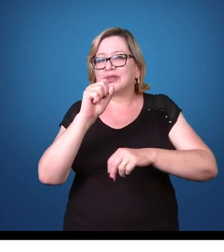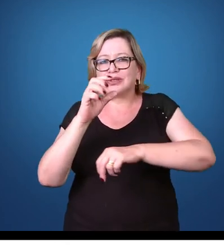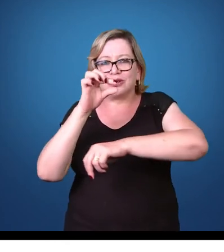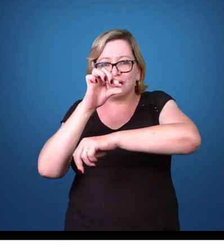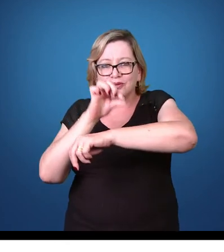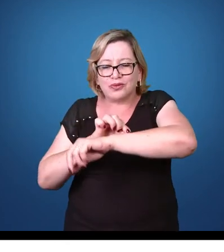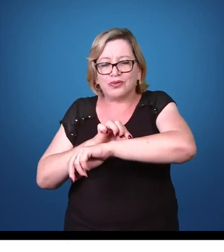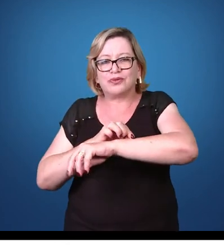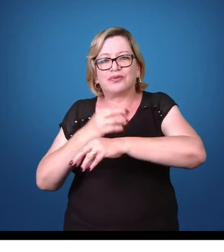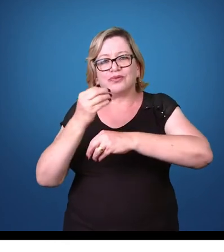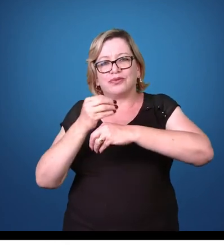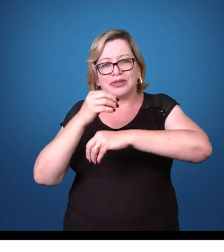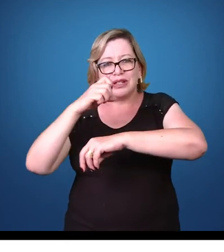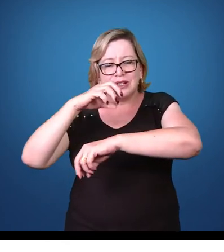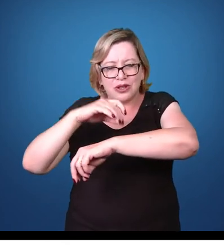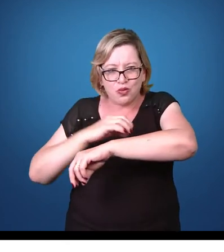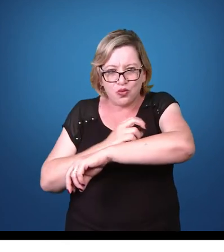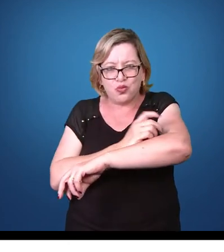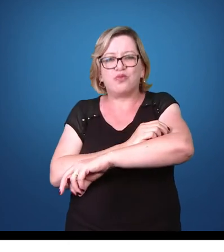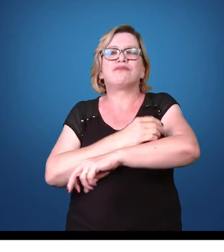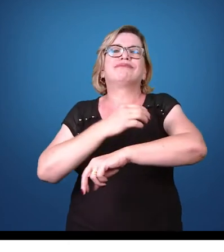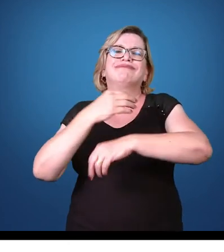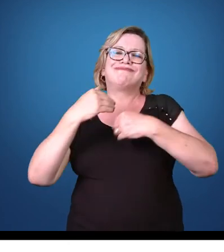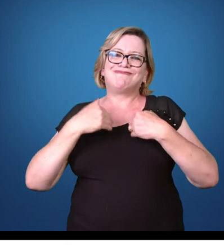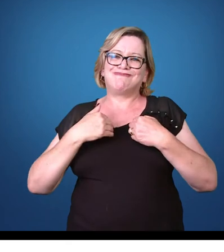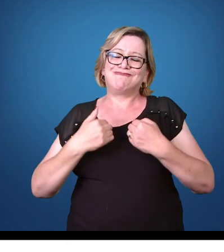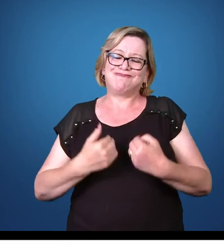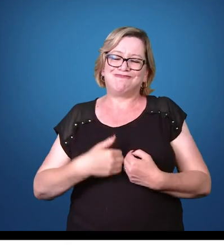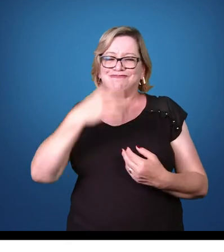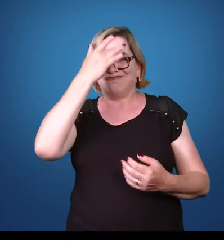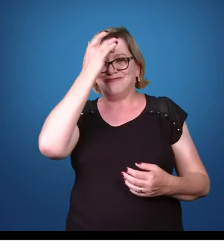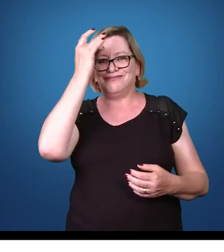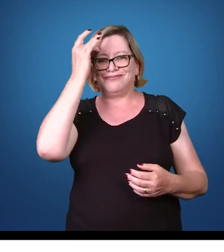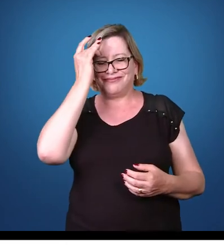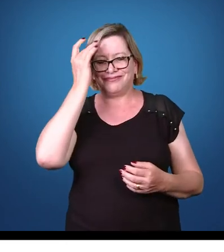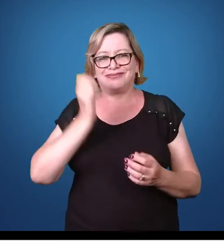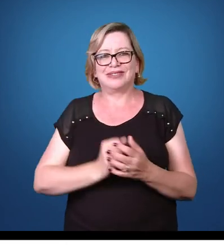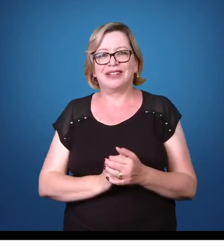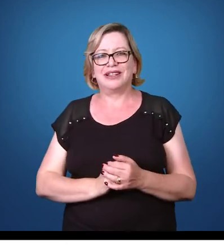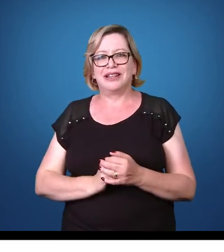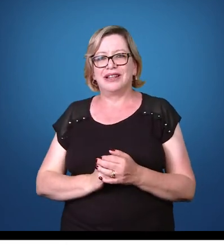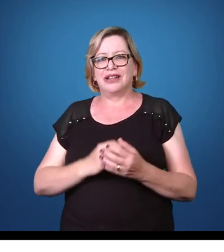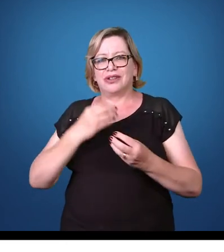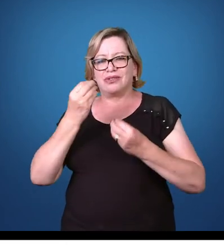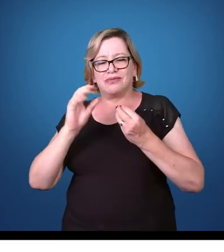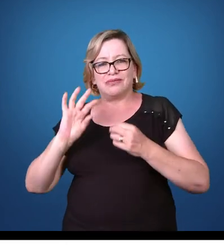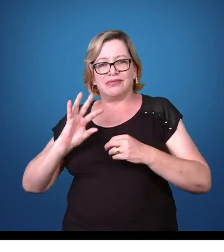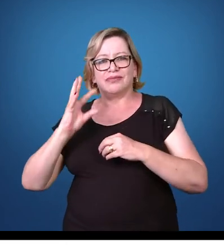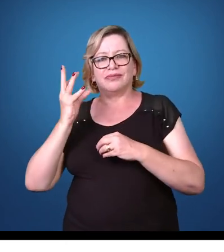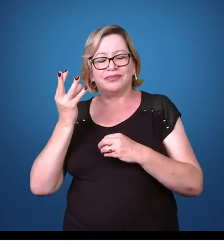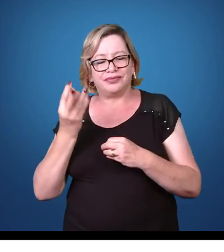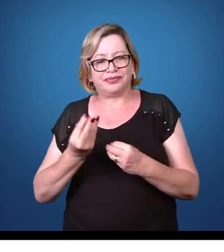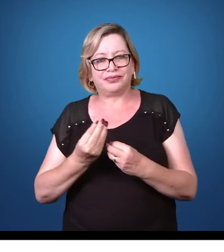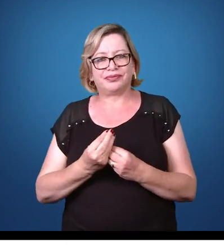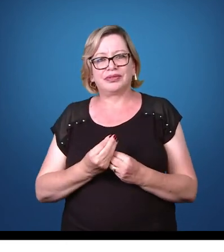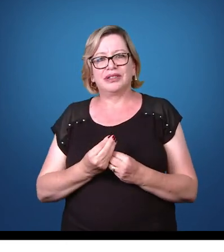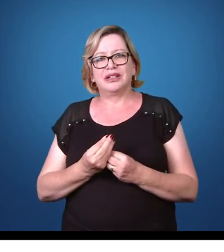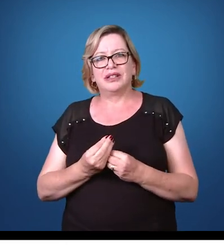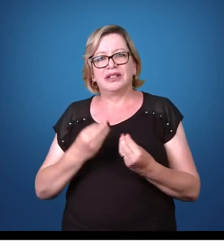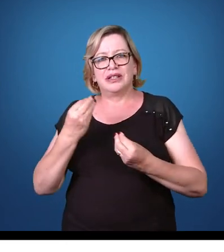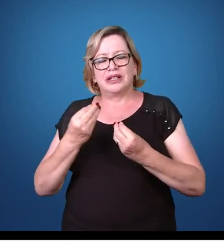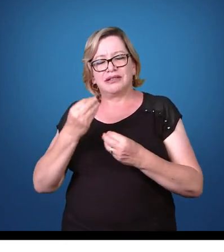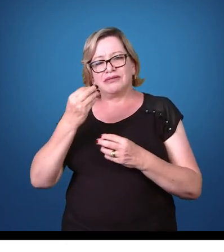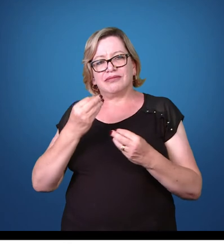caso do plasmódio, entram no corpo da pessoa. Então veja bem, a contaminação do ser